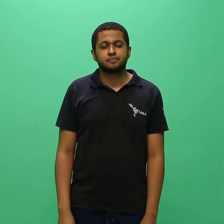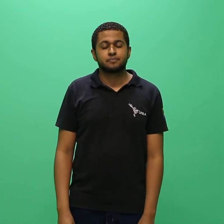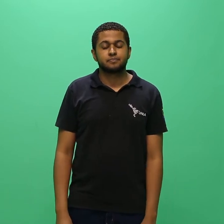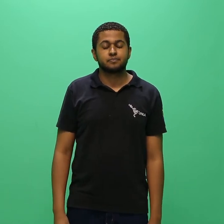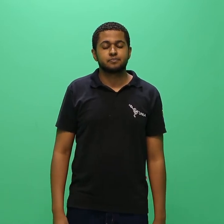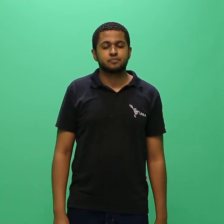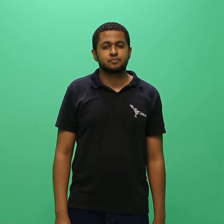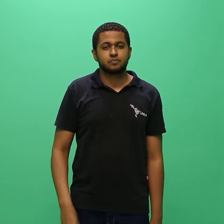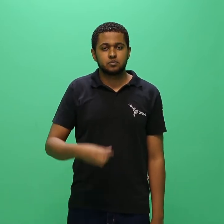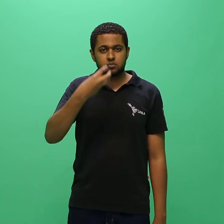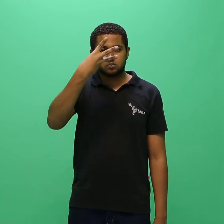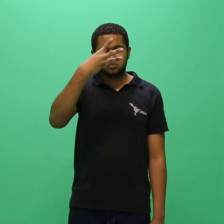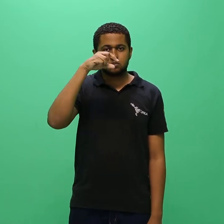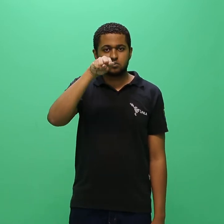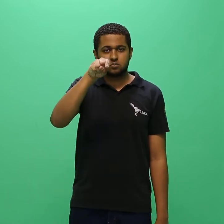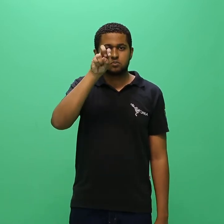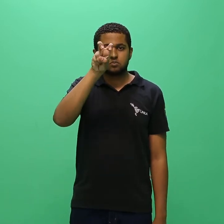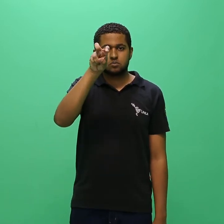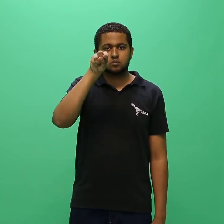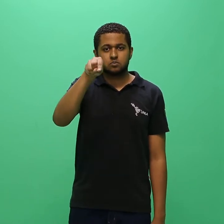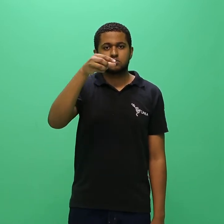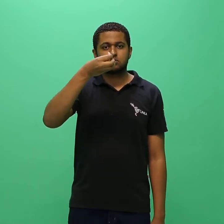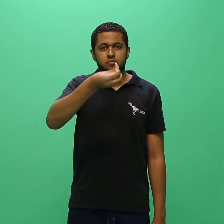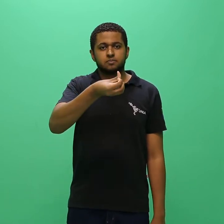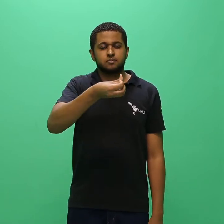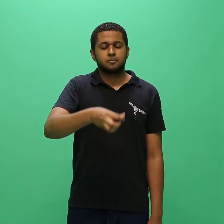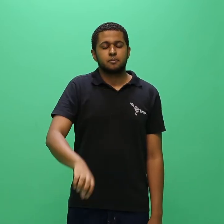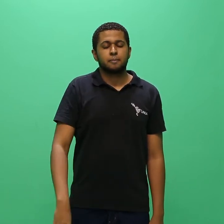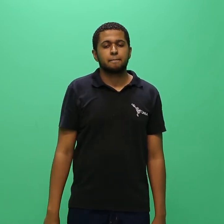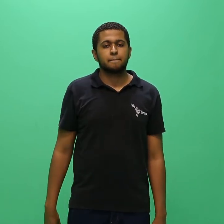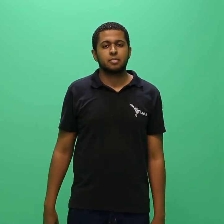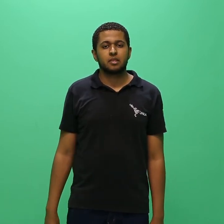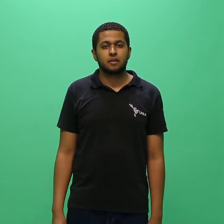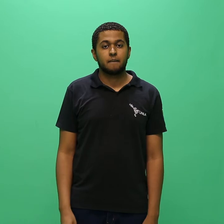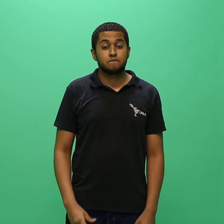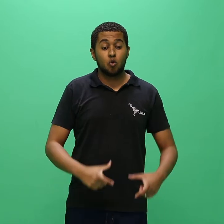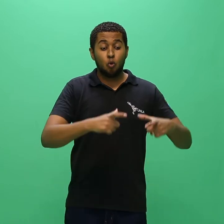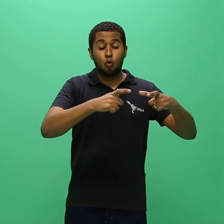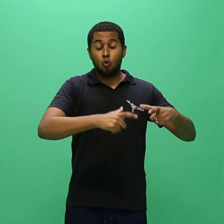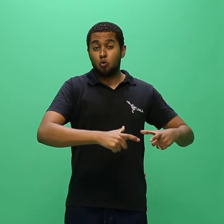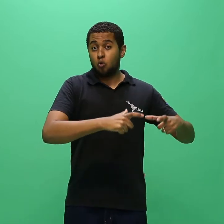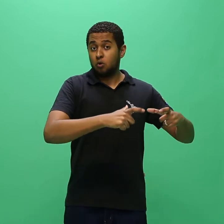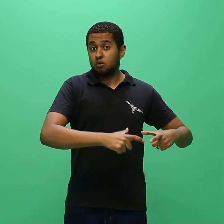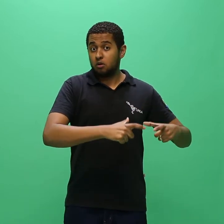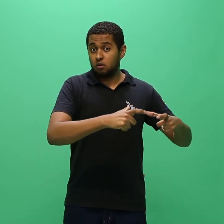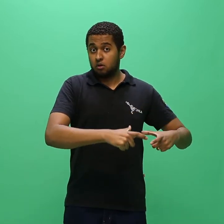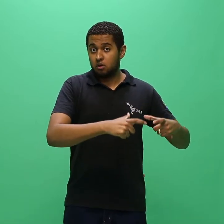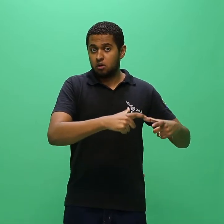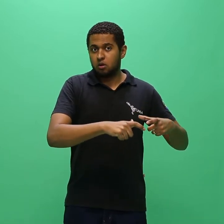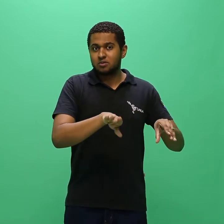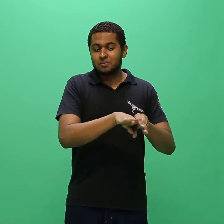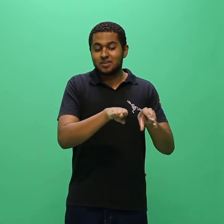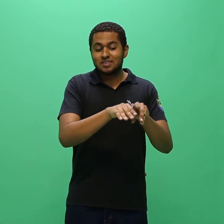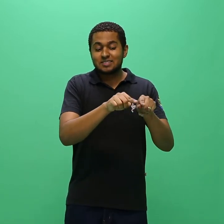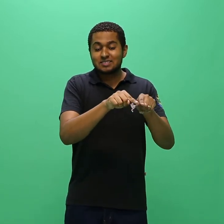3.5.6. O local e o ensalamento das